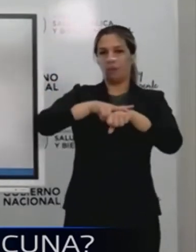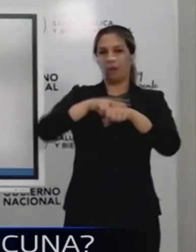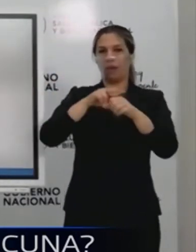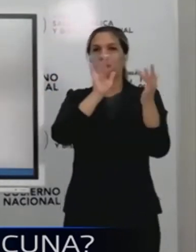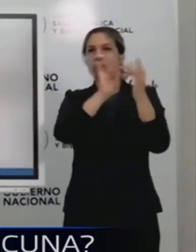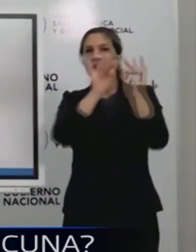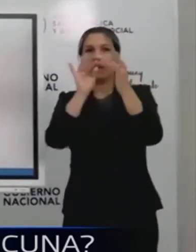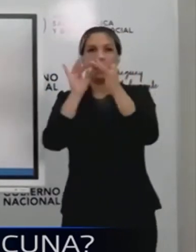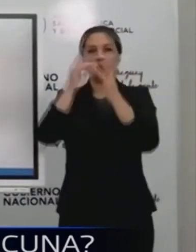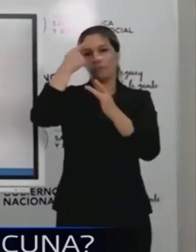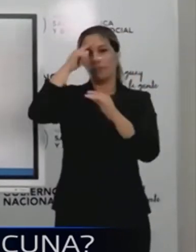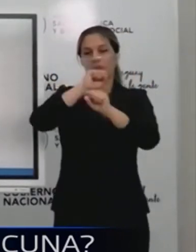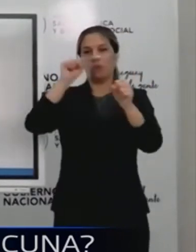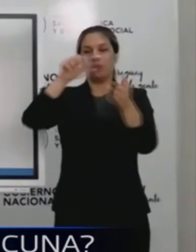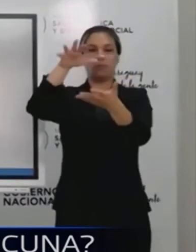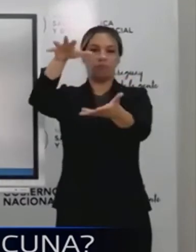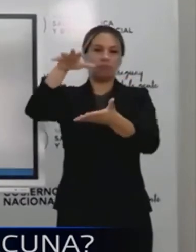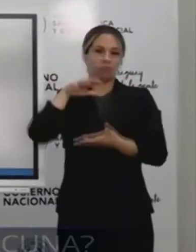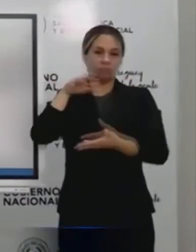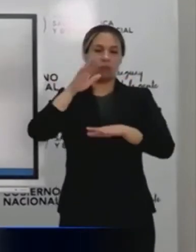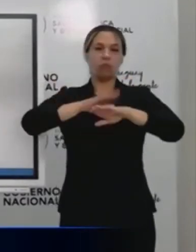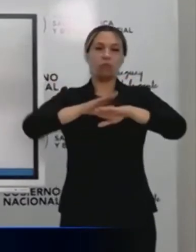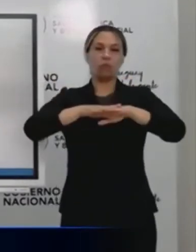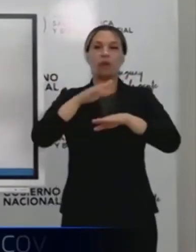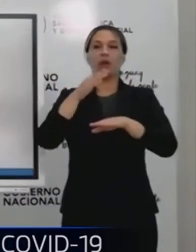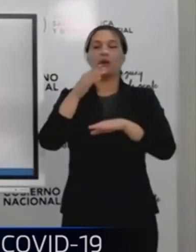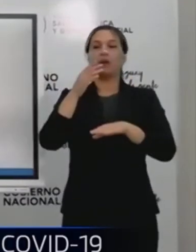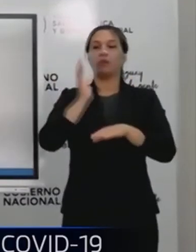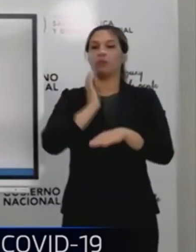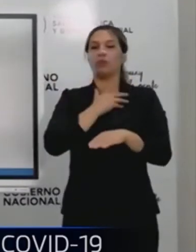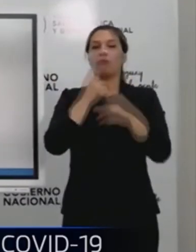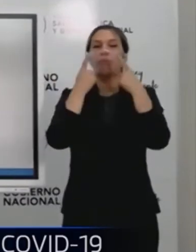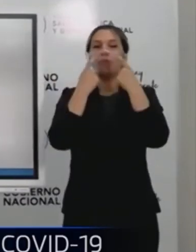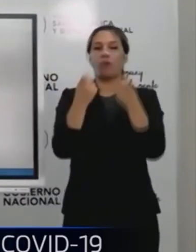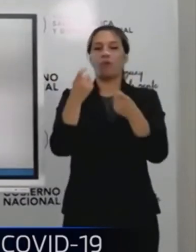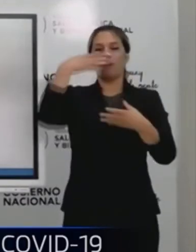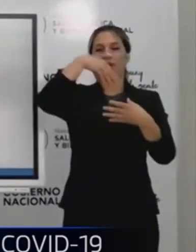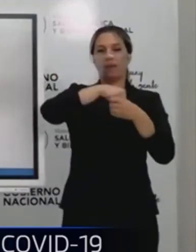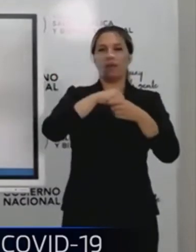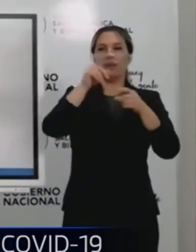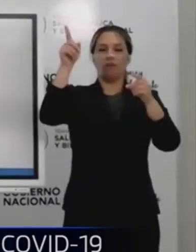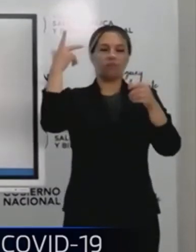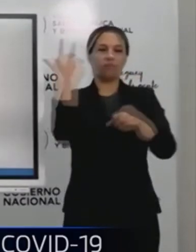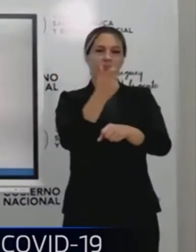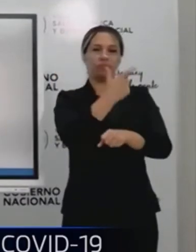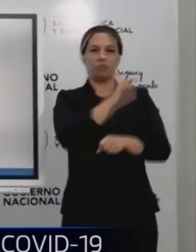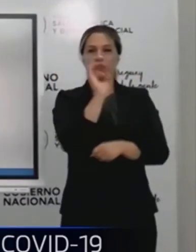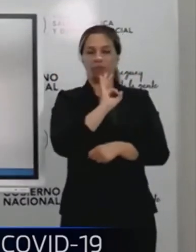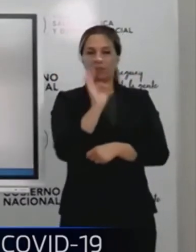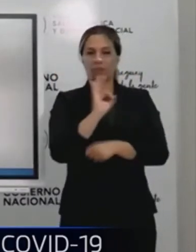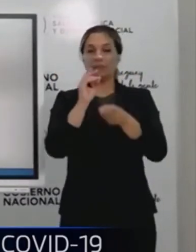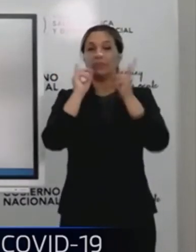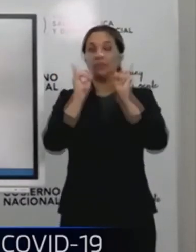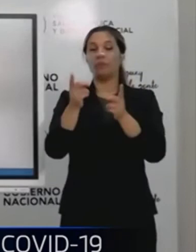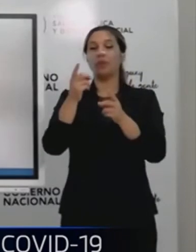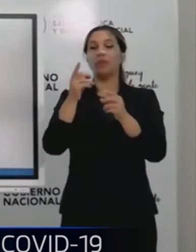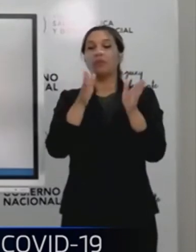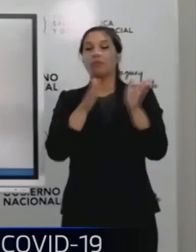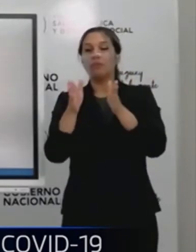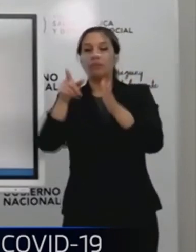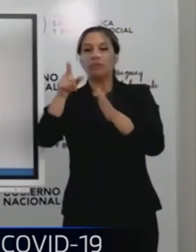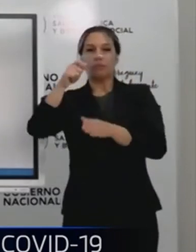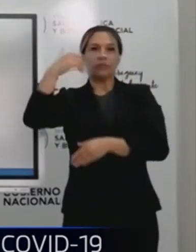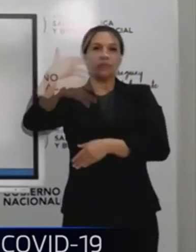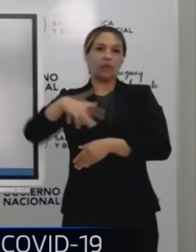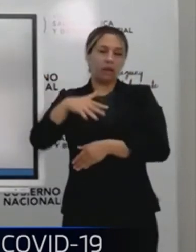para poder adquirir vacunas. Que el costo también, por fuera del mecanismo COAS, es mucho más caro, ¿verdad? Pero bueno, las